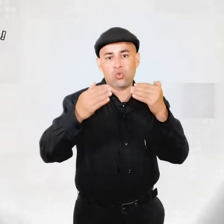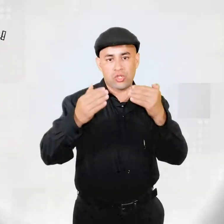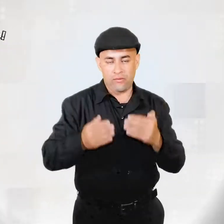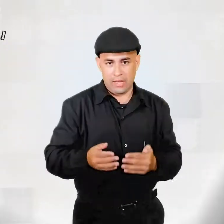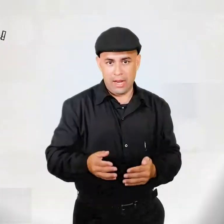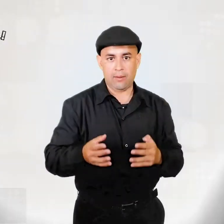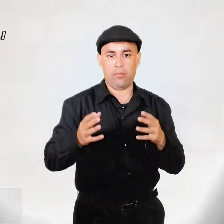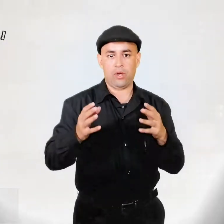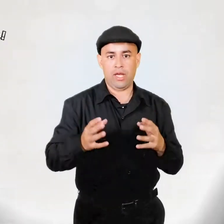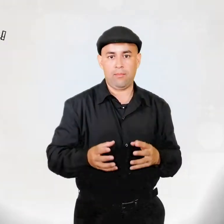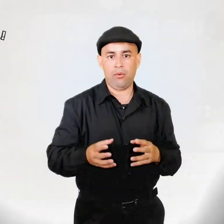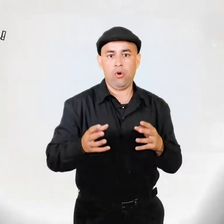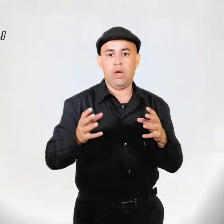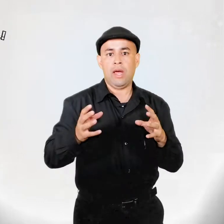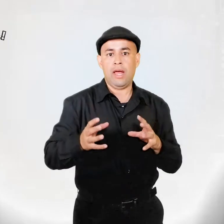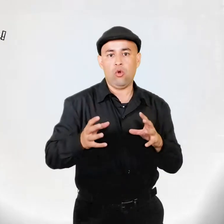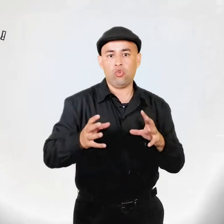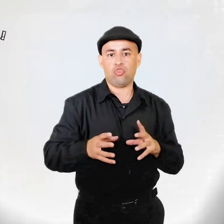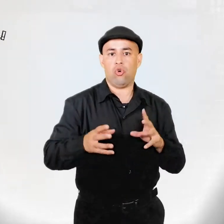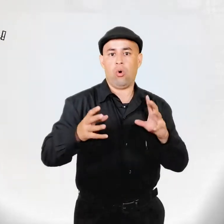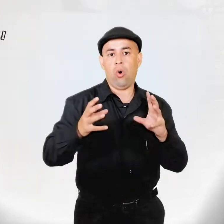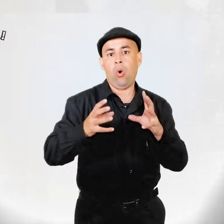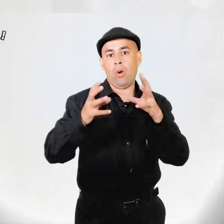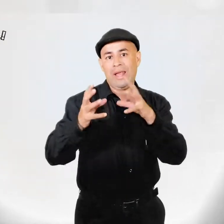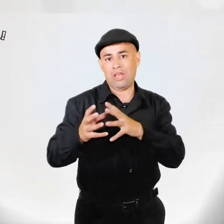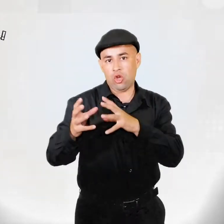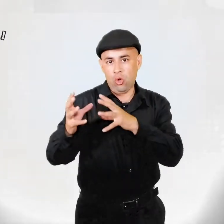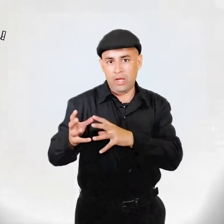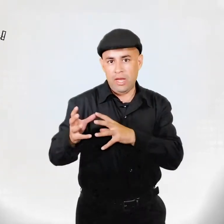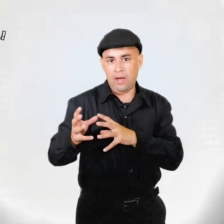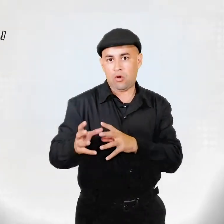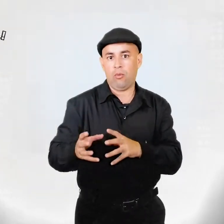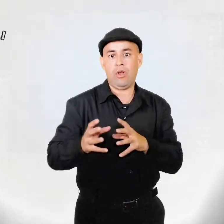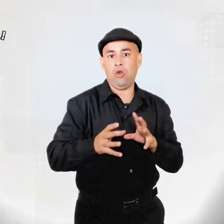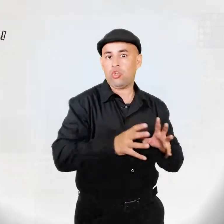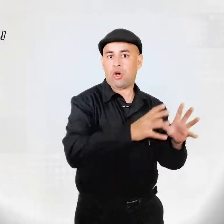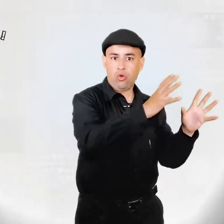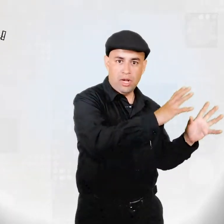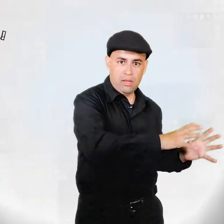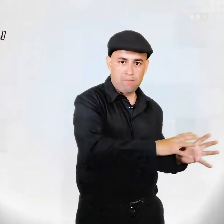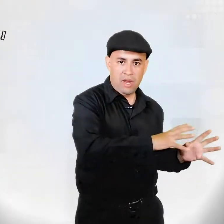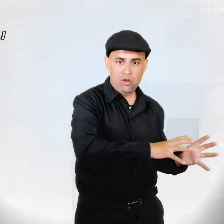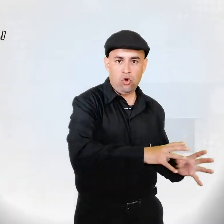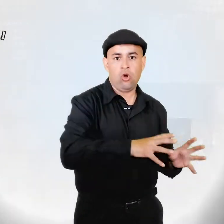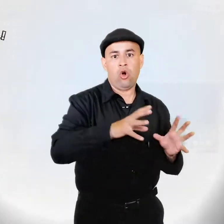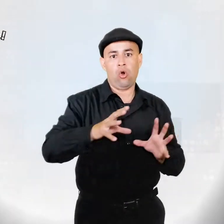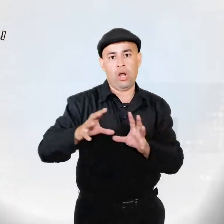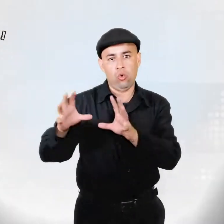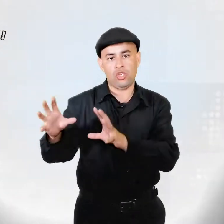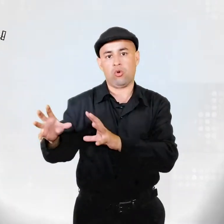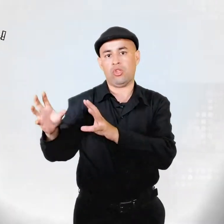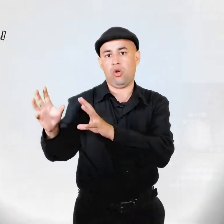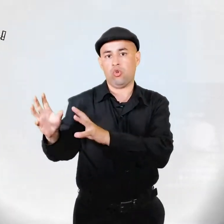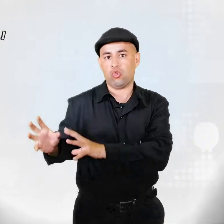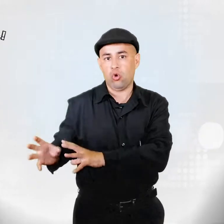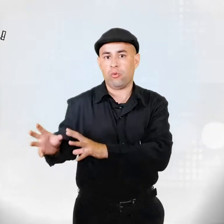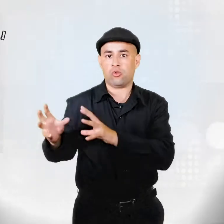justificar, por ejemplo, el uso o la ideología como la lucha contra el imperio o la lucha contra los grupos